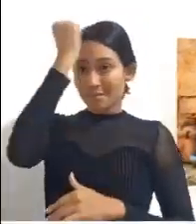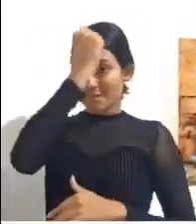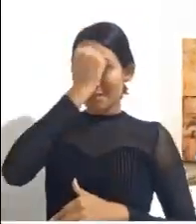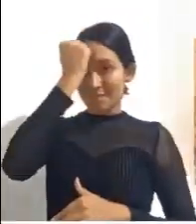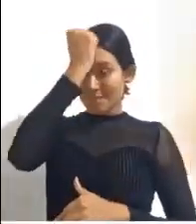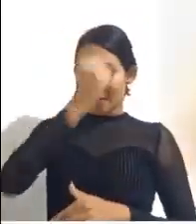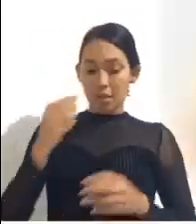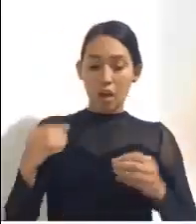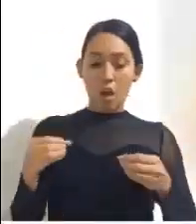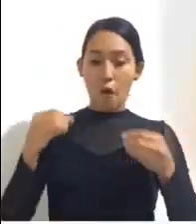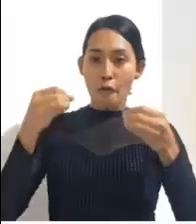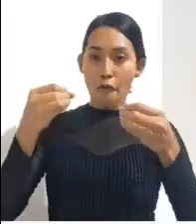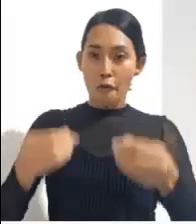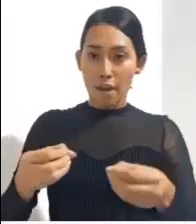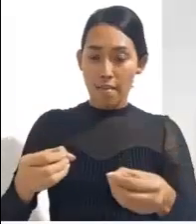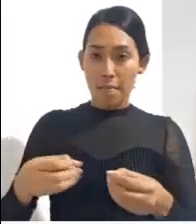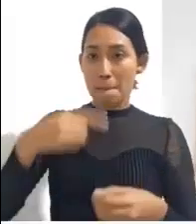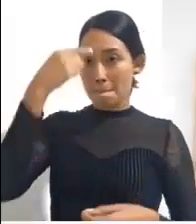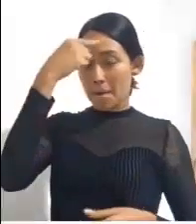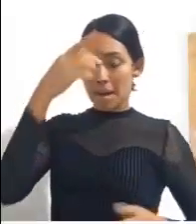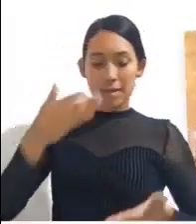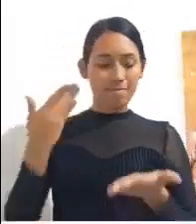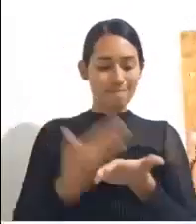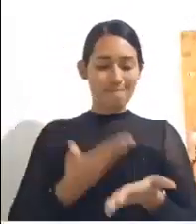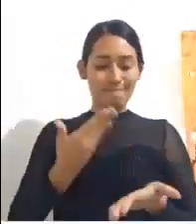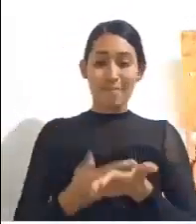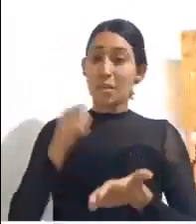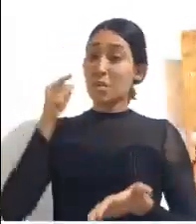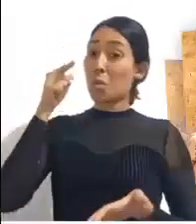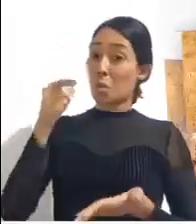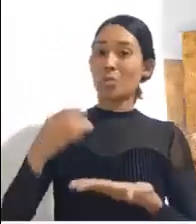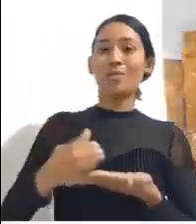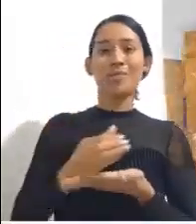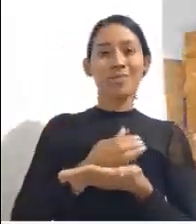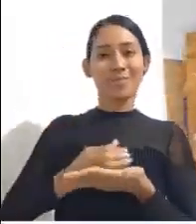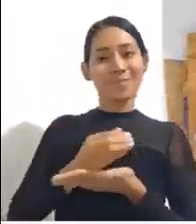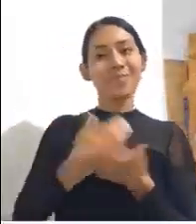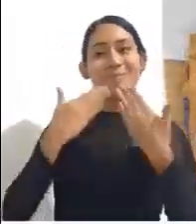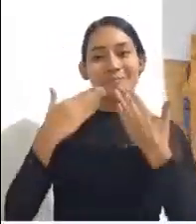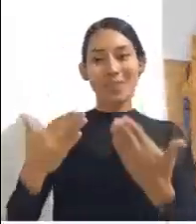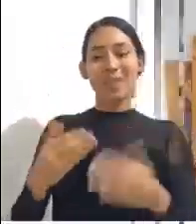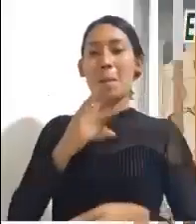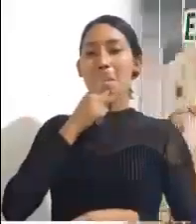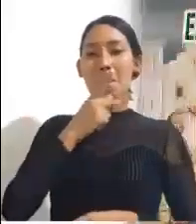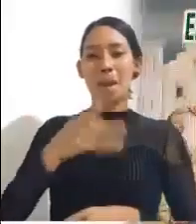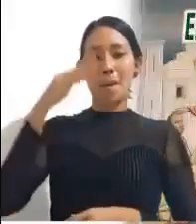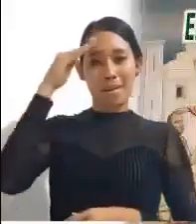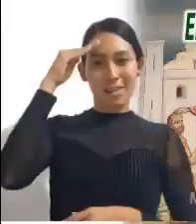y lleva la ofrenda prescrita por Moisés para probar tu curación.